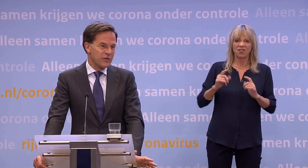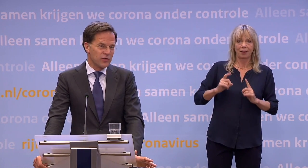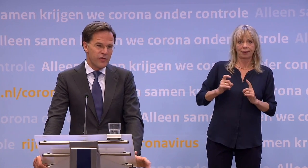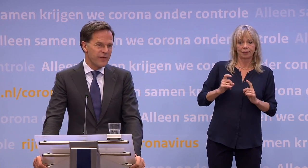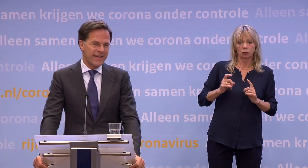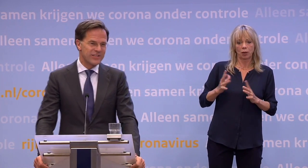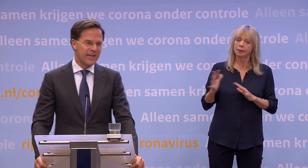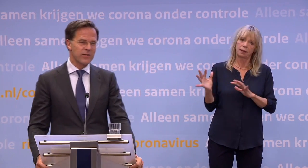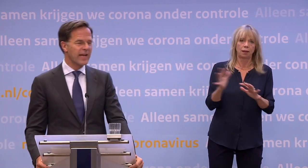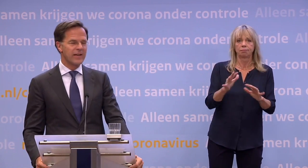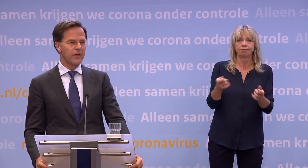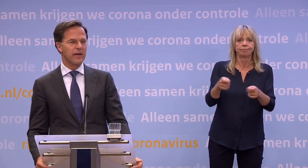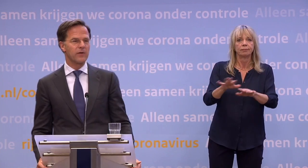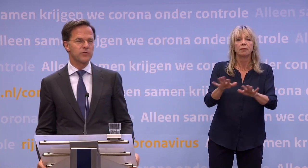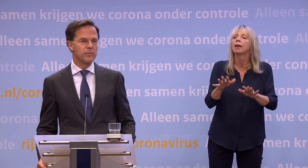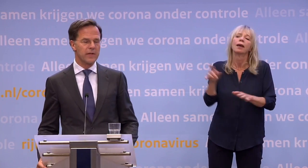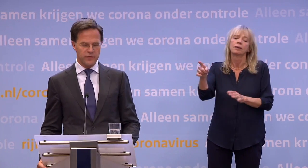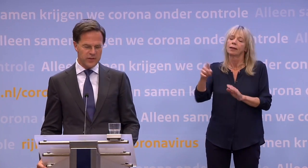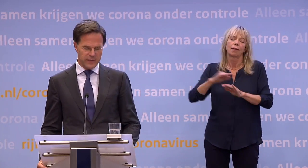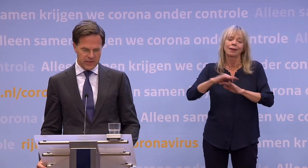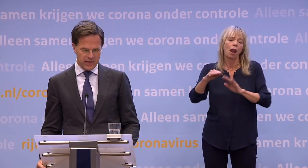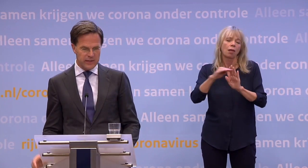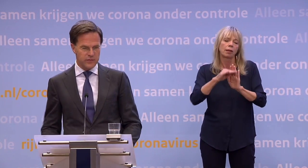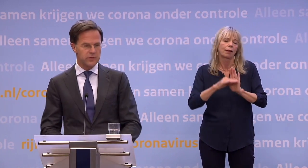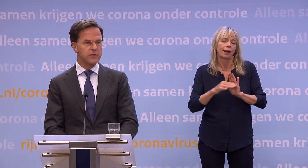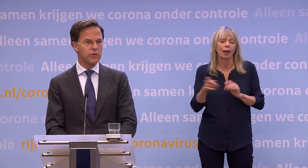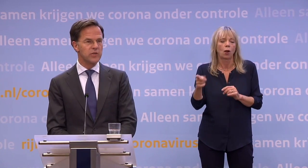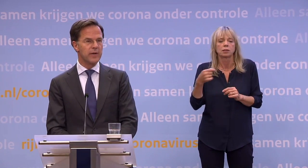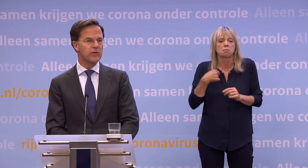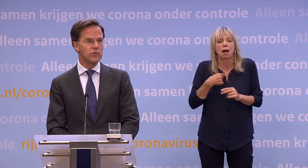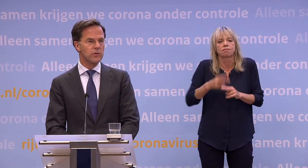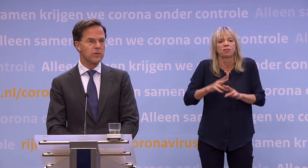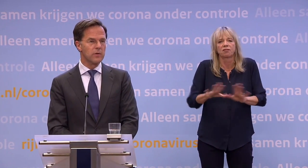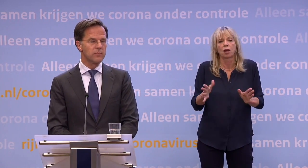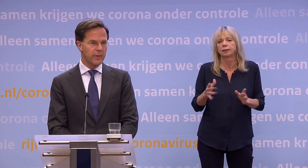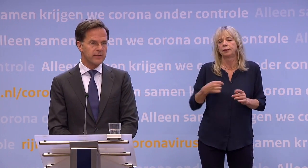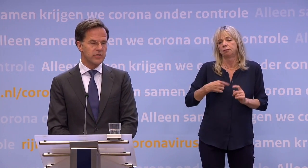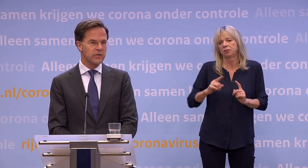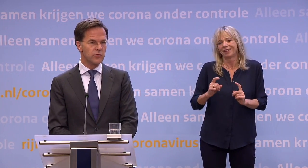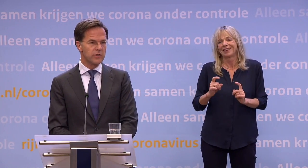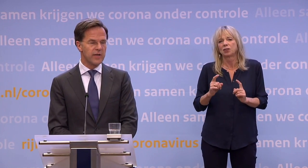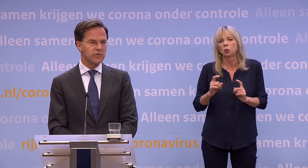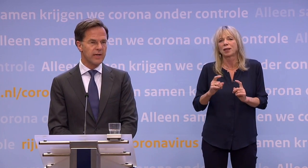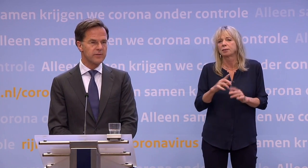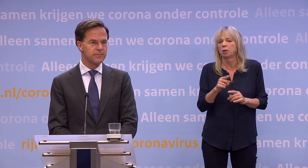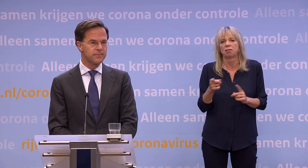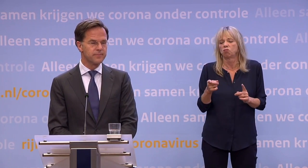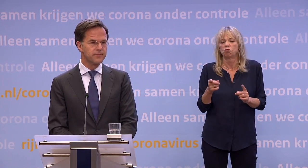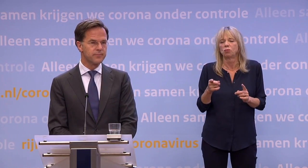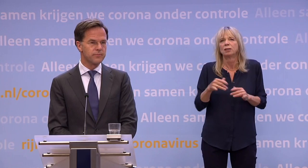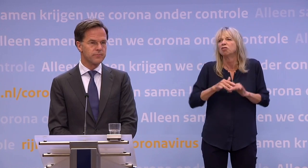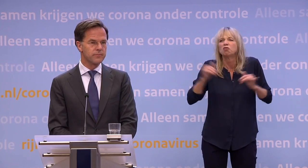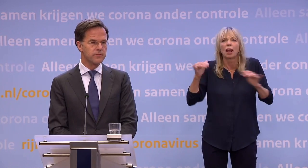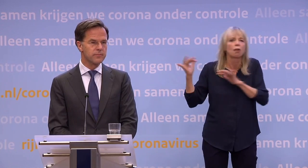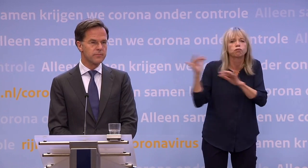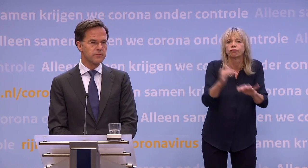zijn de Dat is aan de voorzitter van de veiligheidsregio. Daar zijn geen landelijke regels voor. Maar dat verwacht eerlijk gezegd niet, want toerisme lijkt toch beperkt te zijn... ...als je nu naar de cijfers kijkt. En dan